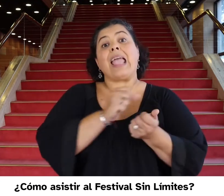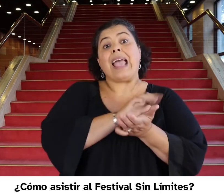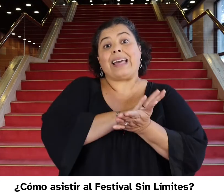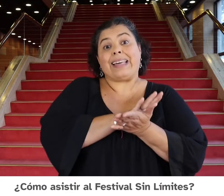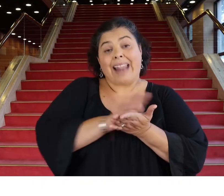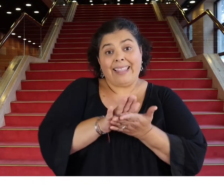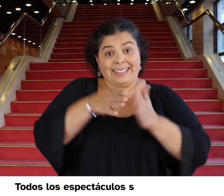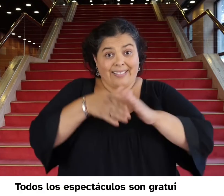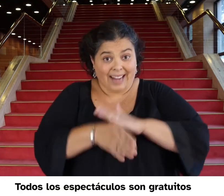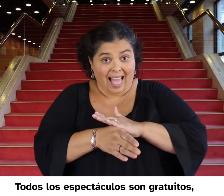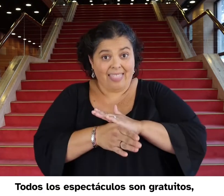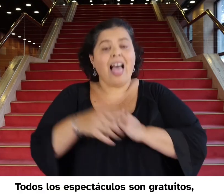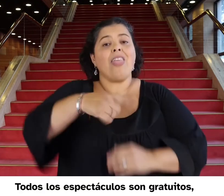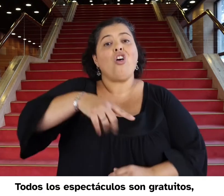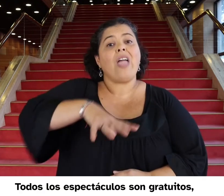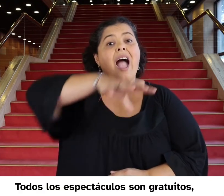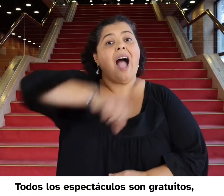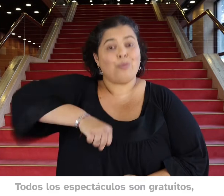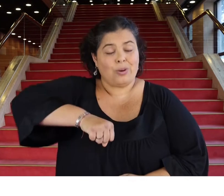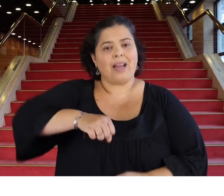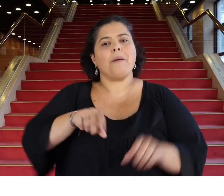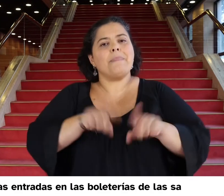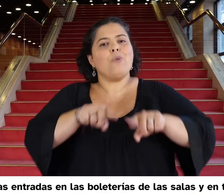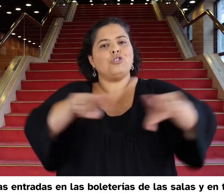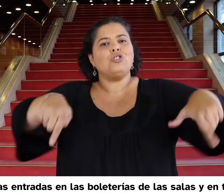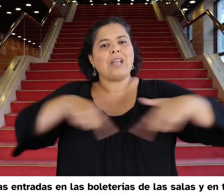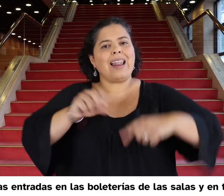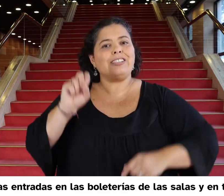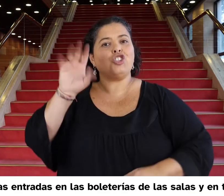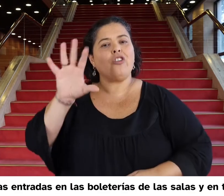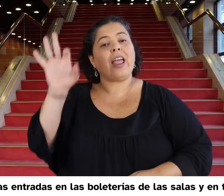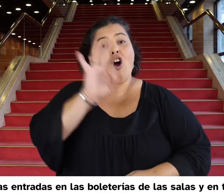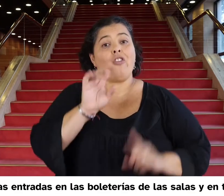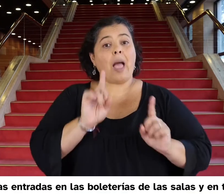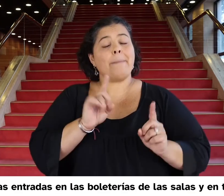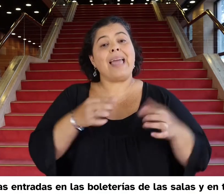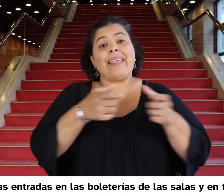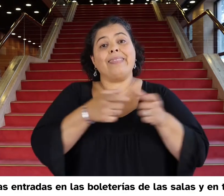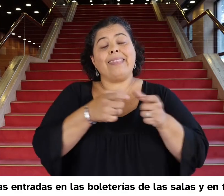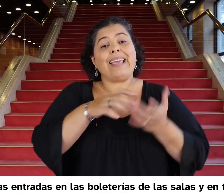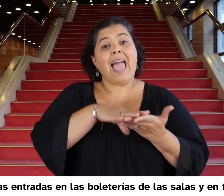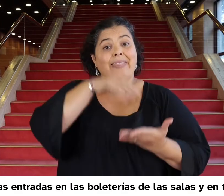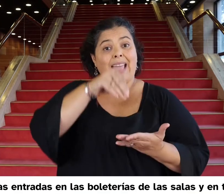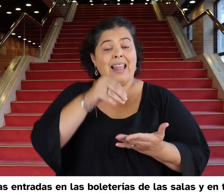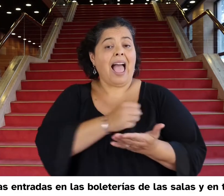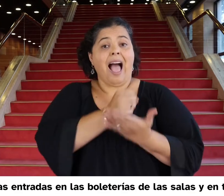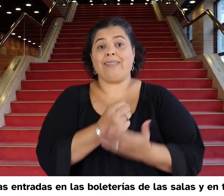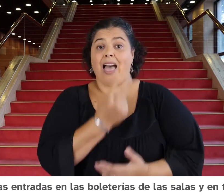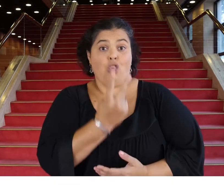Espectáculos gratuitos cuya entrada se retira en salas del sodre y ticantel, hasta dos por persona.